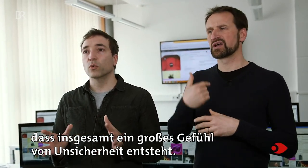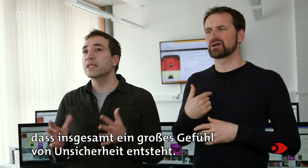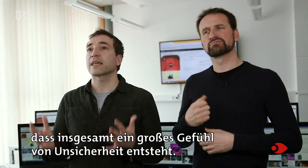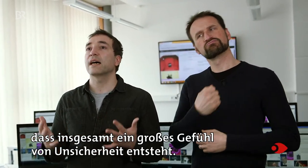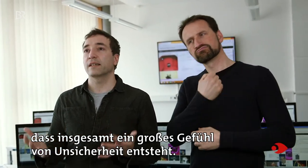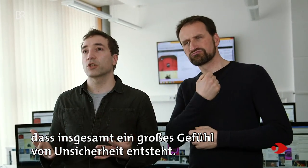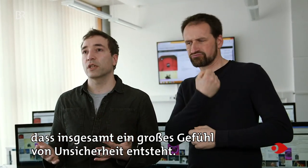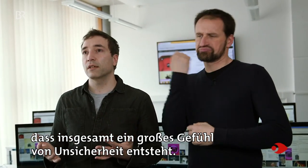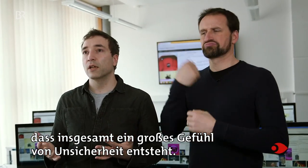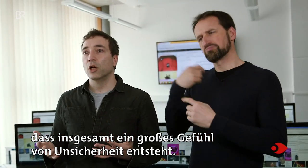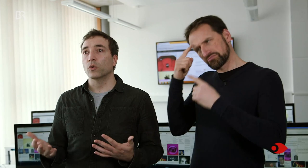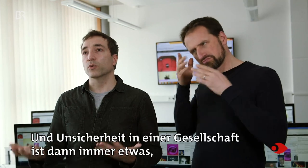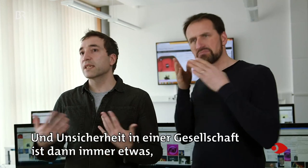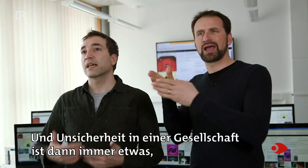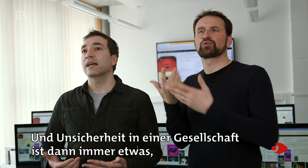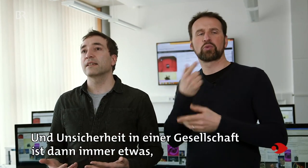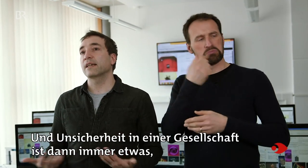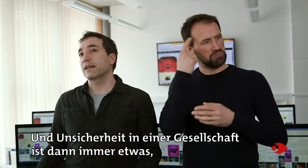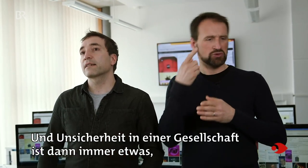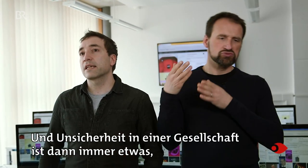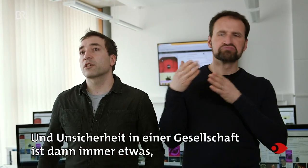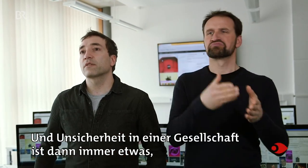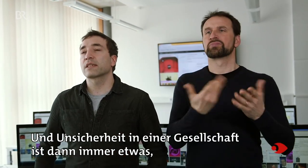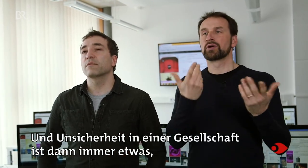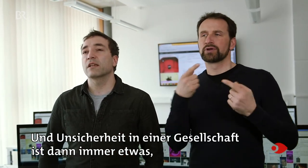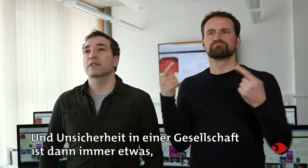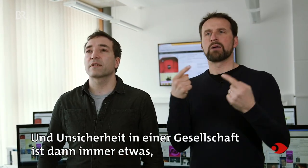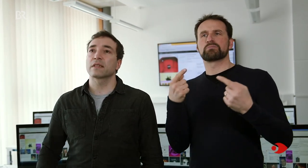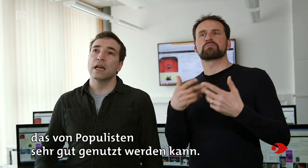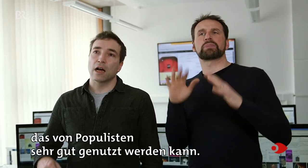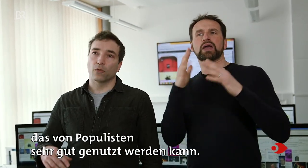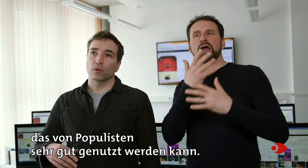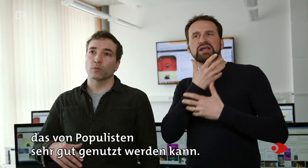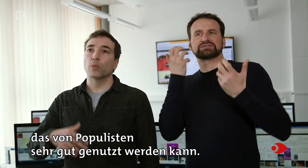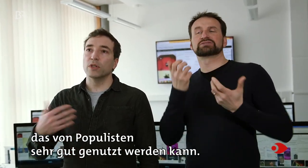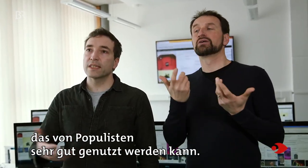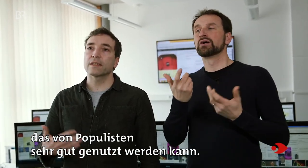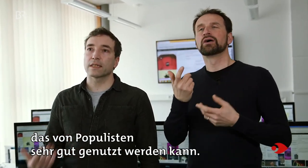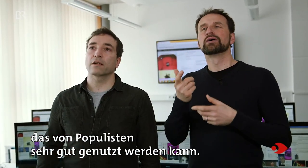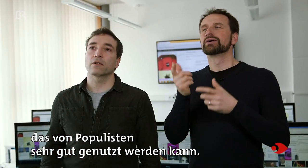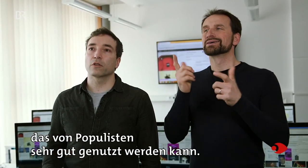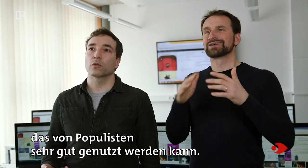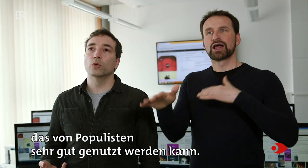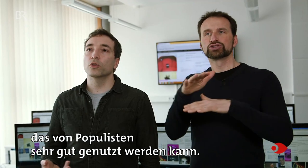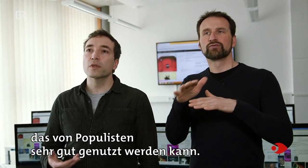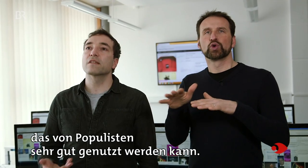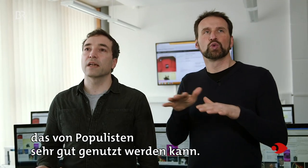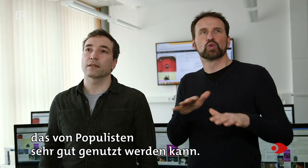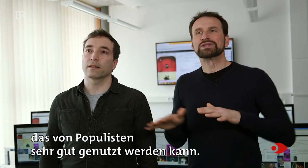Unsicherheit entsteht. Und Unsicherheit in einer Gesellschaft ist dann immer etwas, was auch von Populisten sehr gut genutzt werden kann.